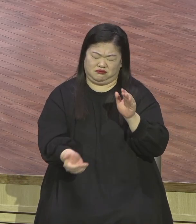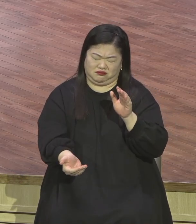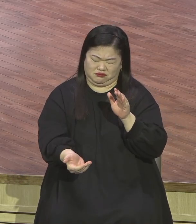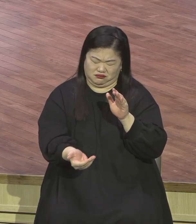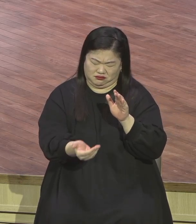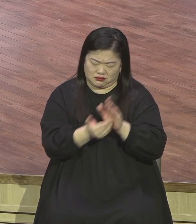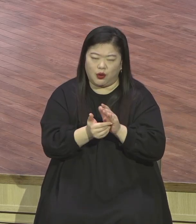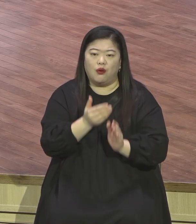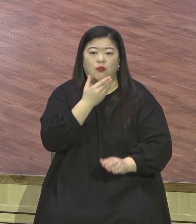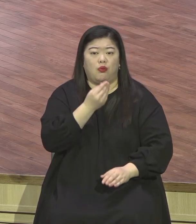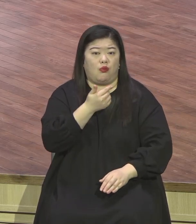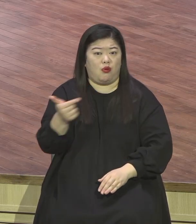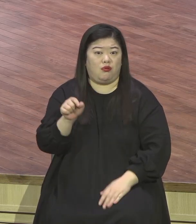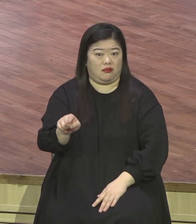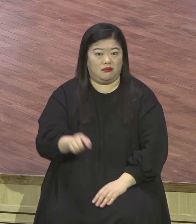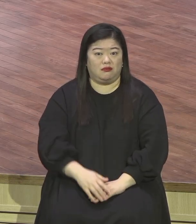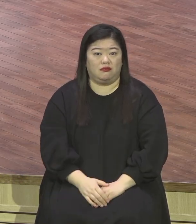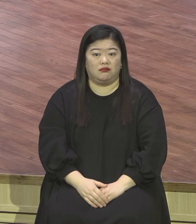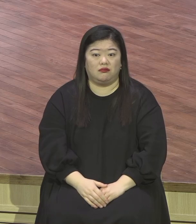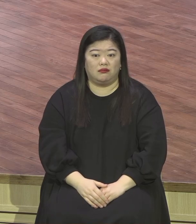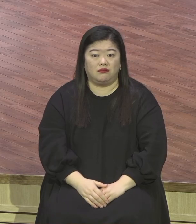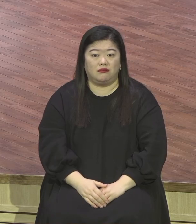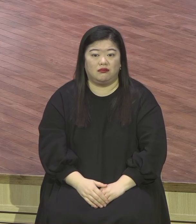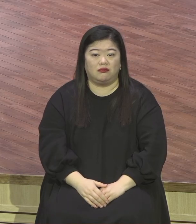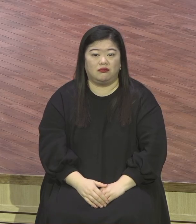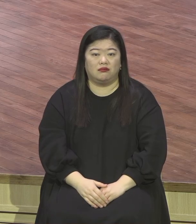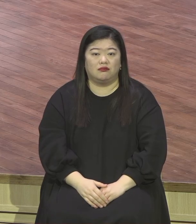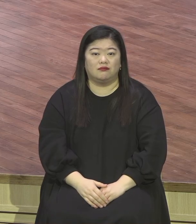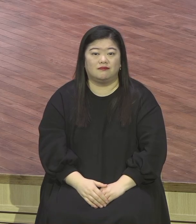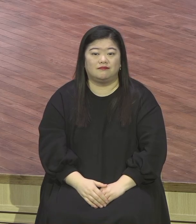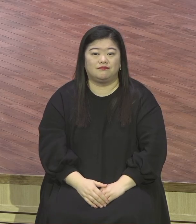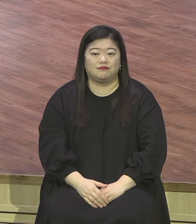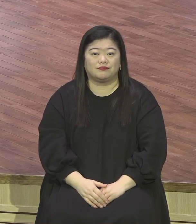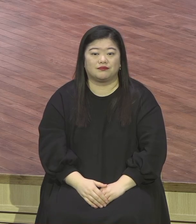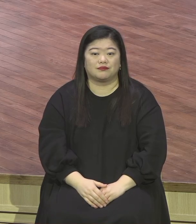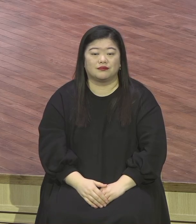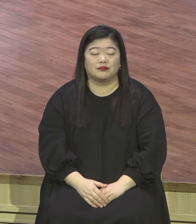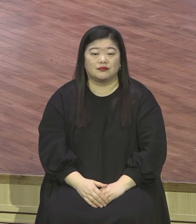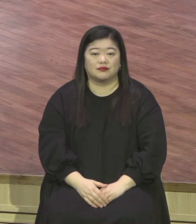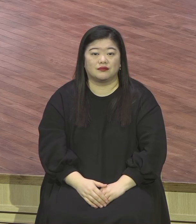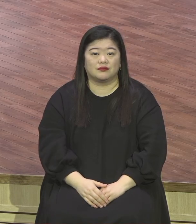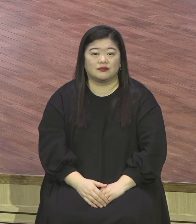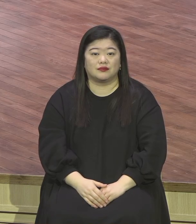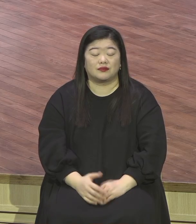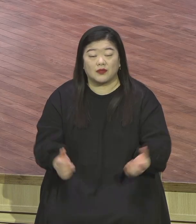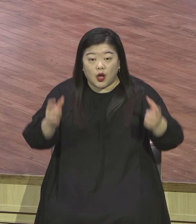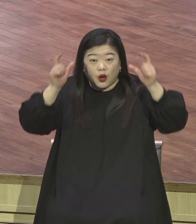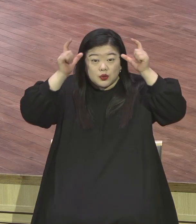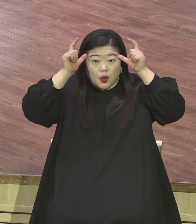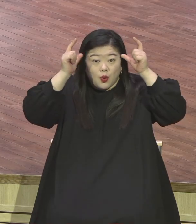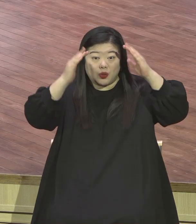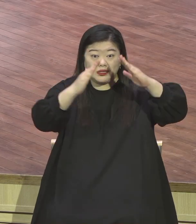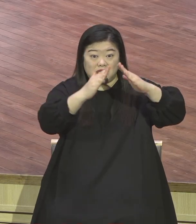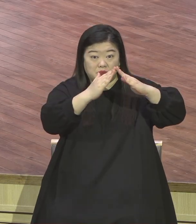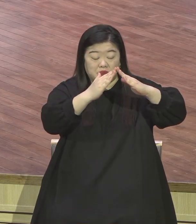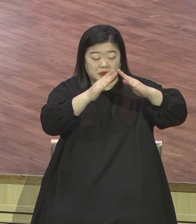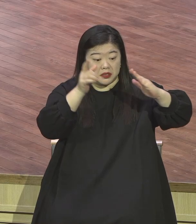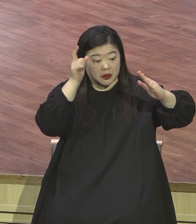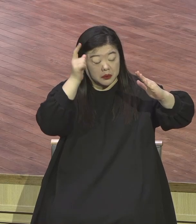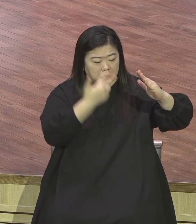외양간에 소가 없고 포도나무에 송이 없고 내 소유가 없다